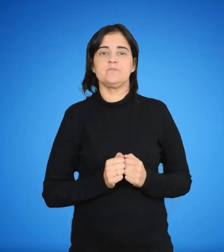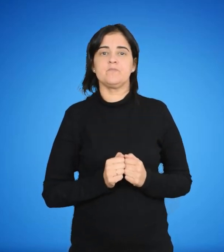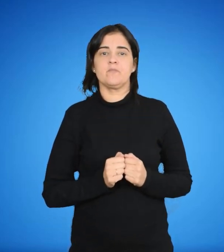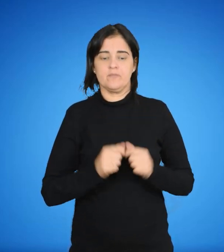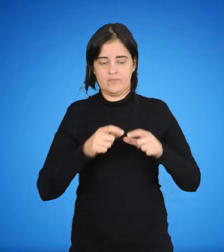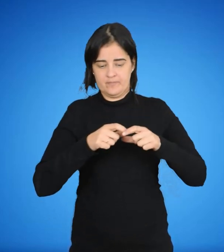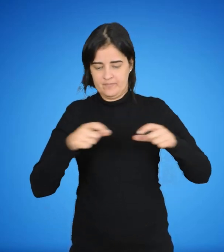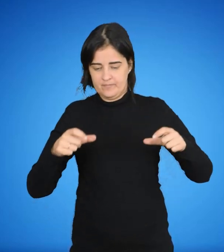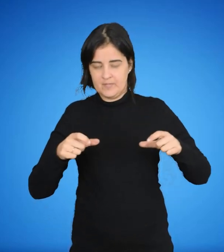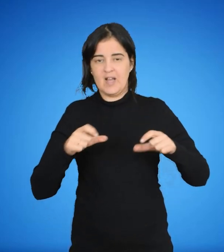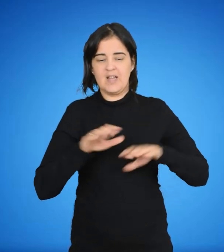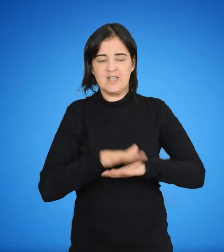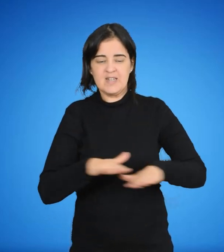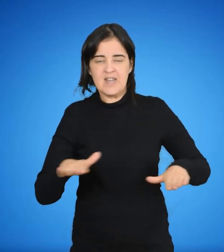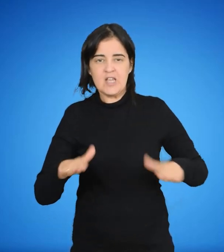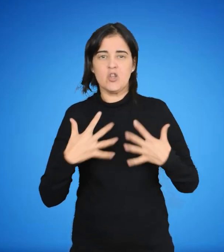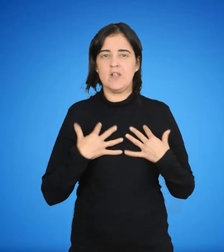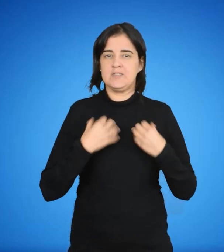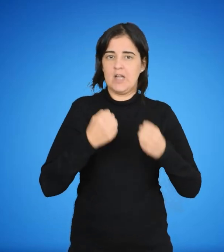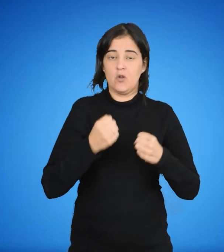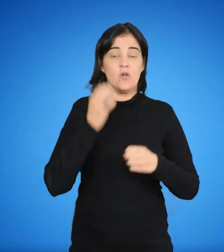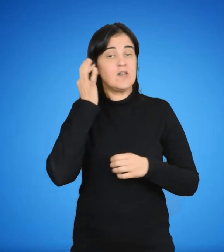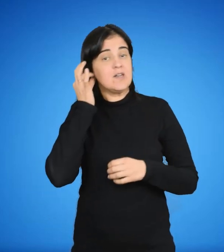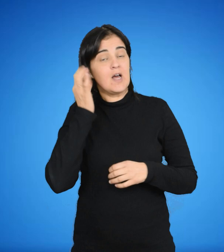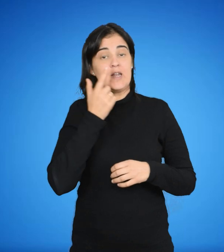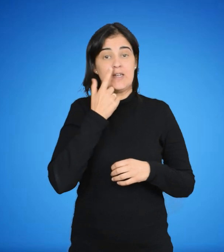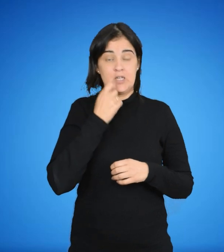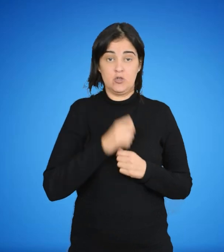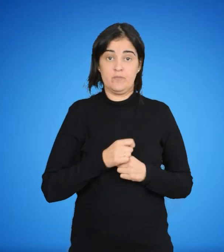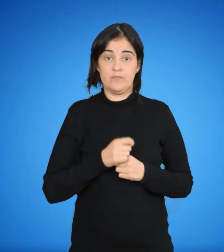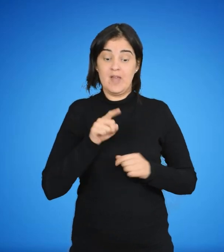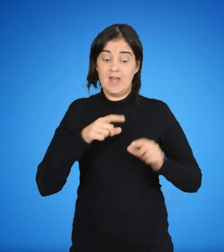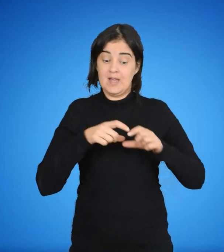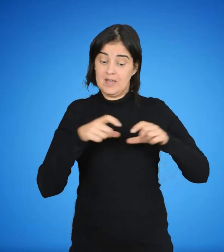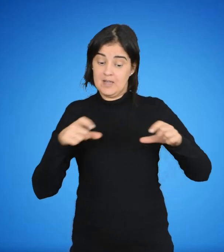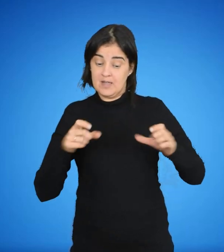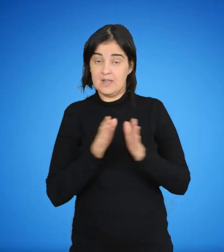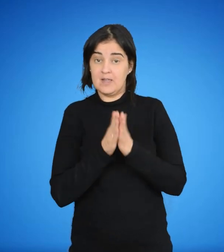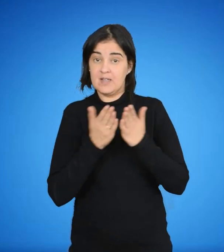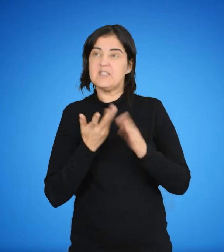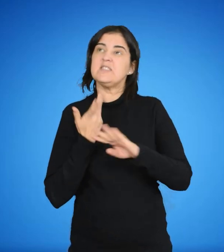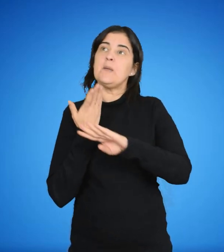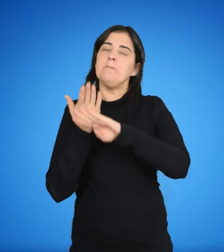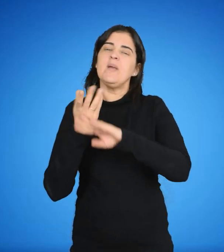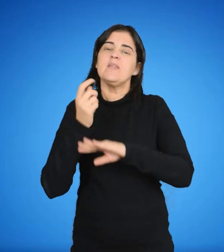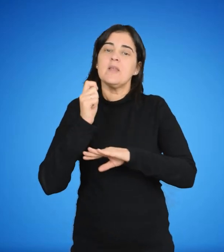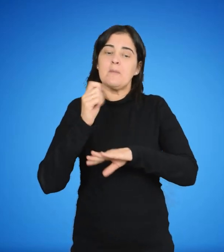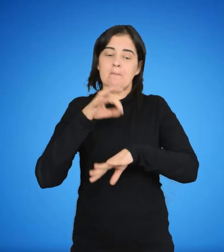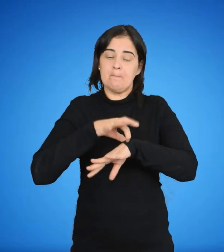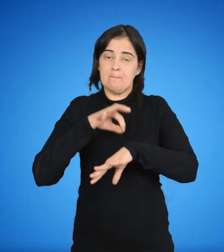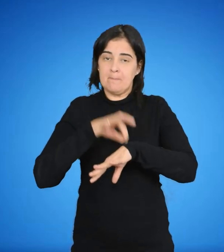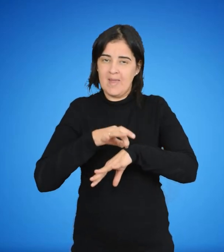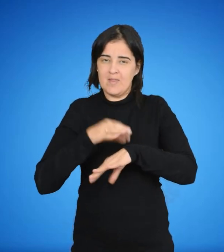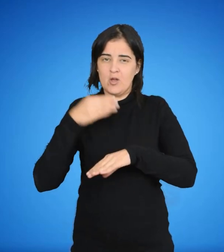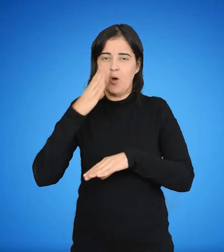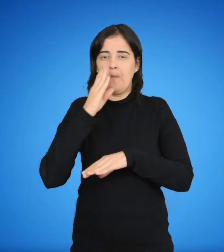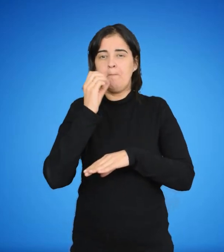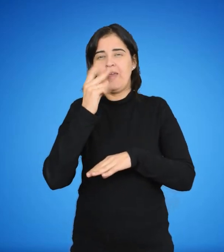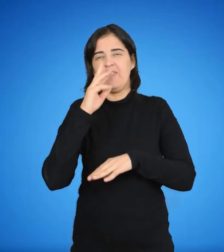Carné de salud del niño o niña. El mismo se solicita en la consulta pediátrica y contiene los datos de salud